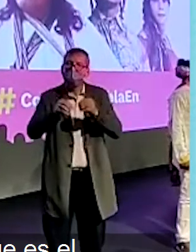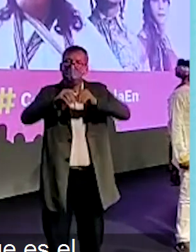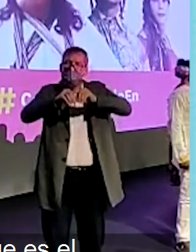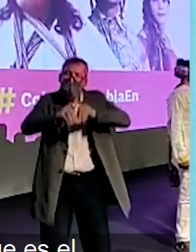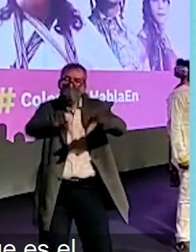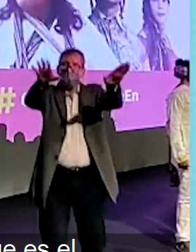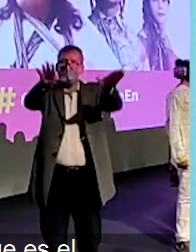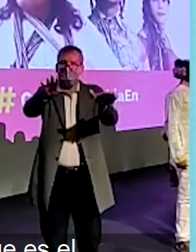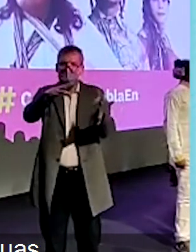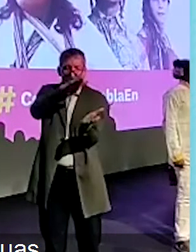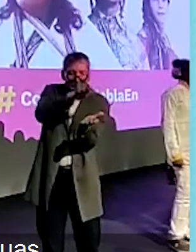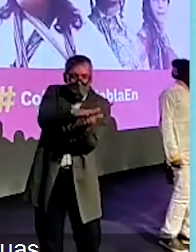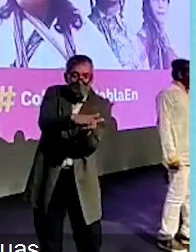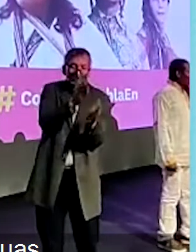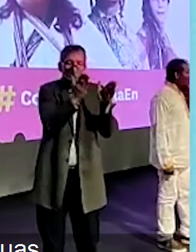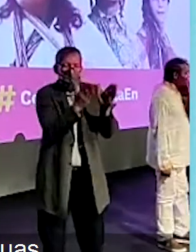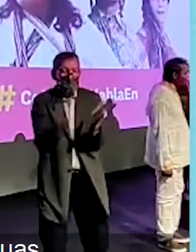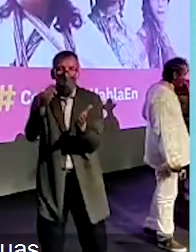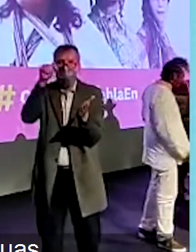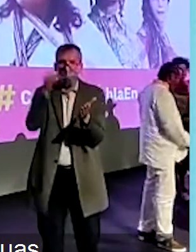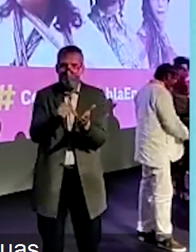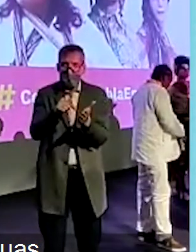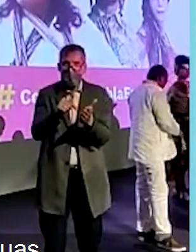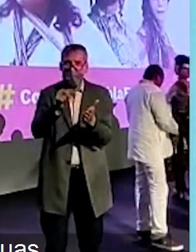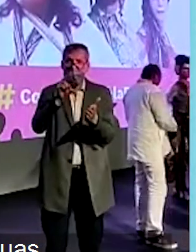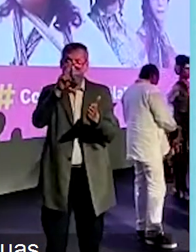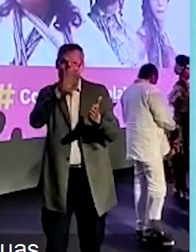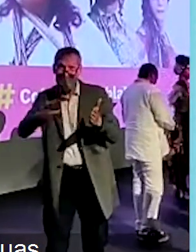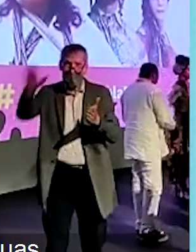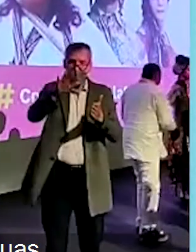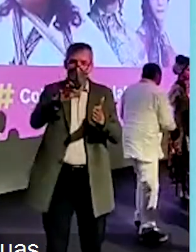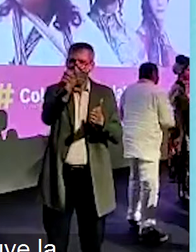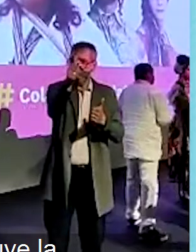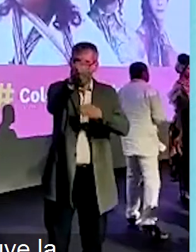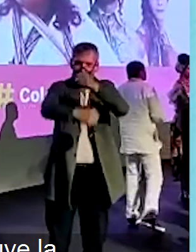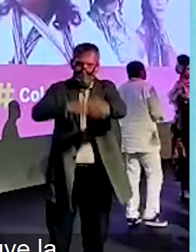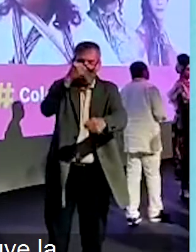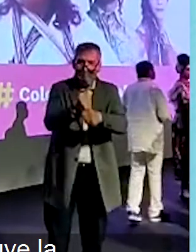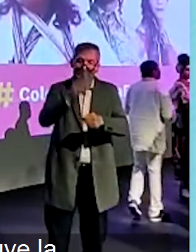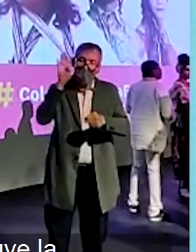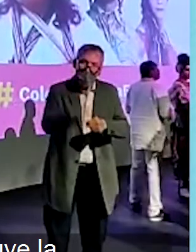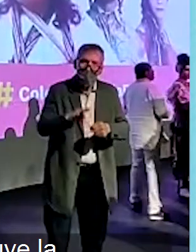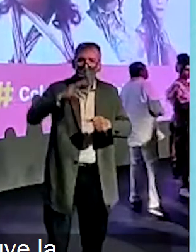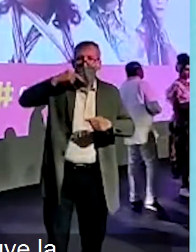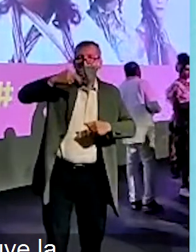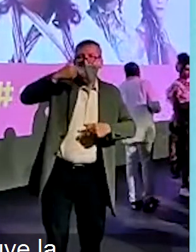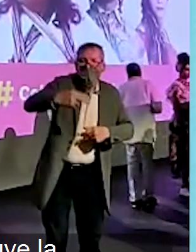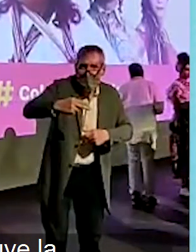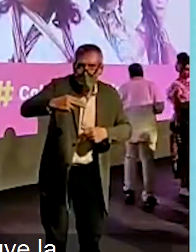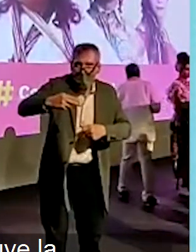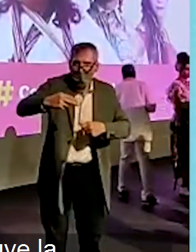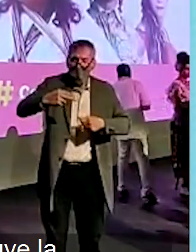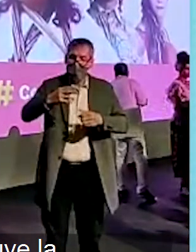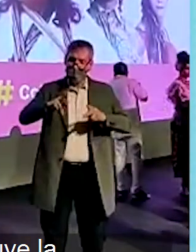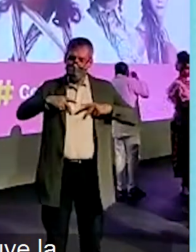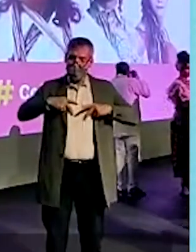especial, ya que es el lanzamiento del Plan Decenal de Lenguas Nativas de Colombia, en donde se